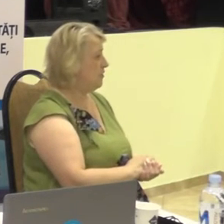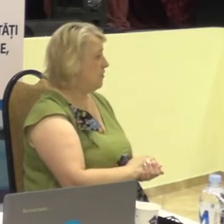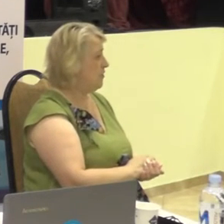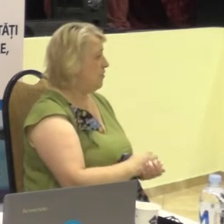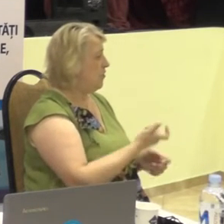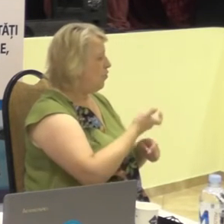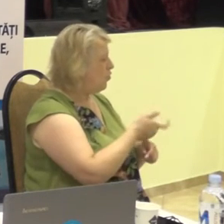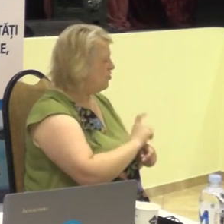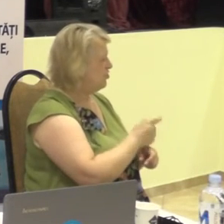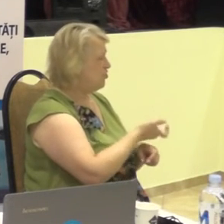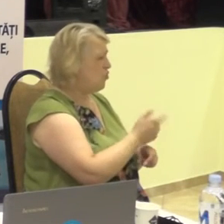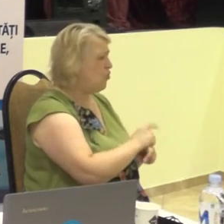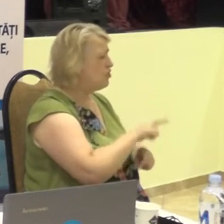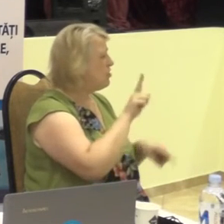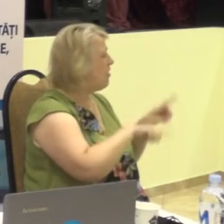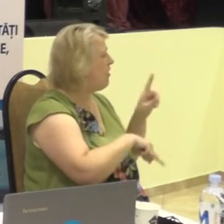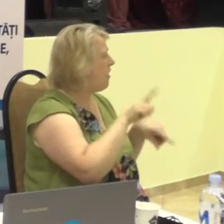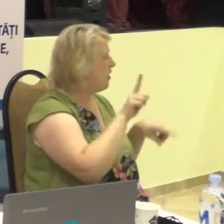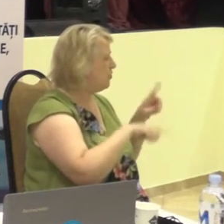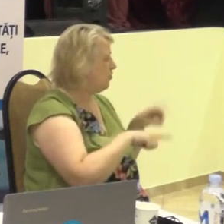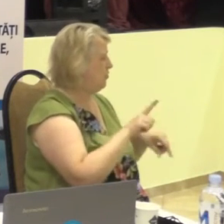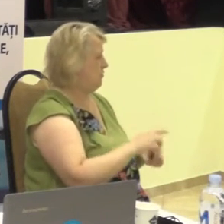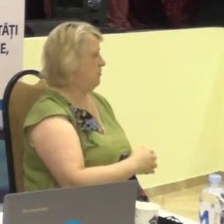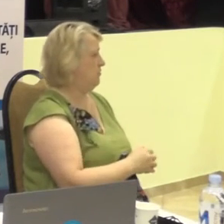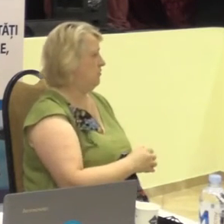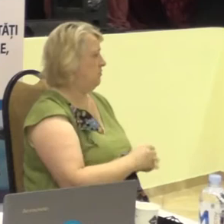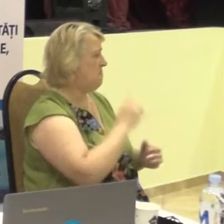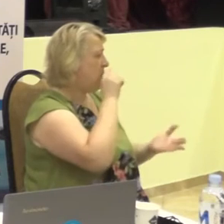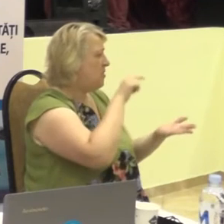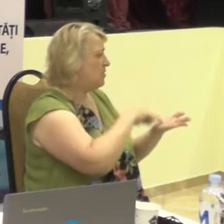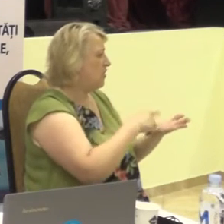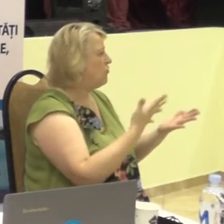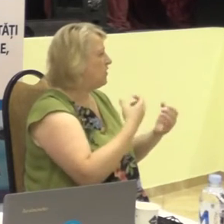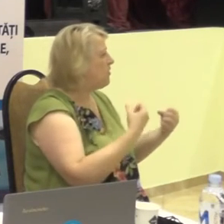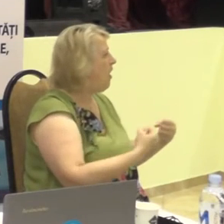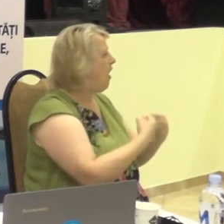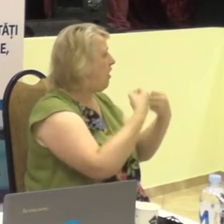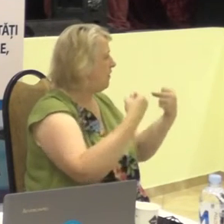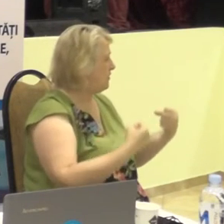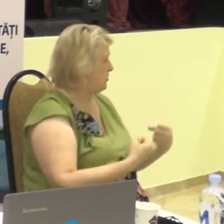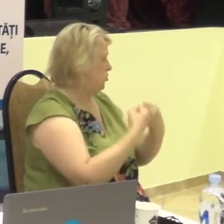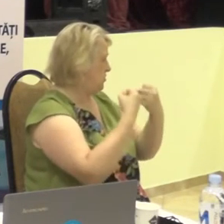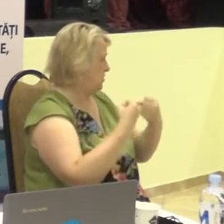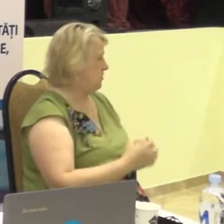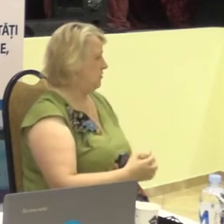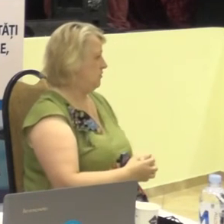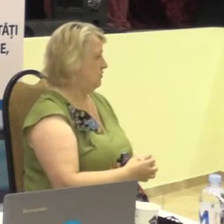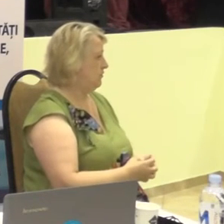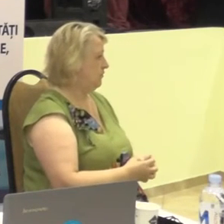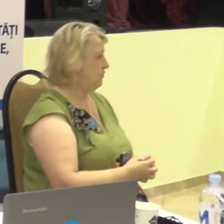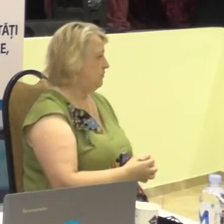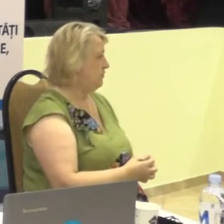foarte, foarte rar cad într-un accident automobilistic.